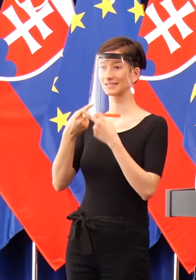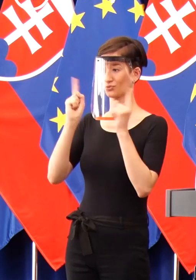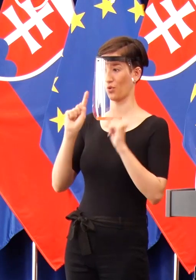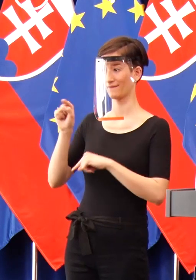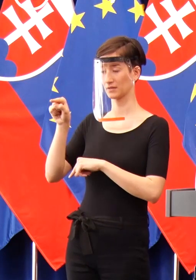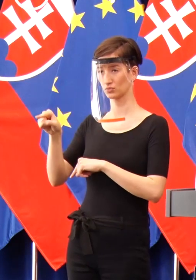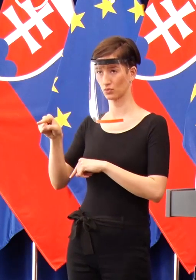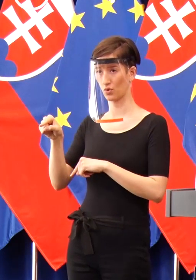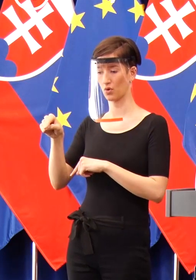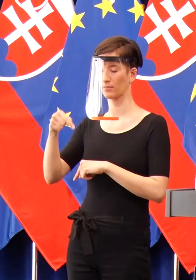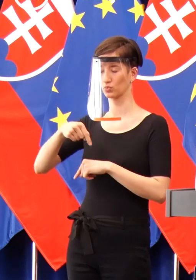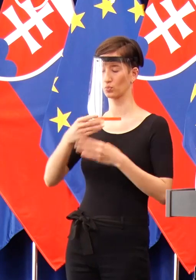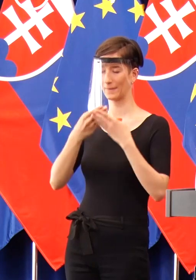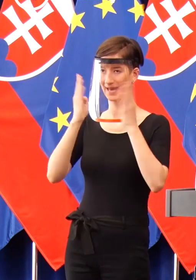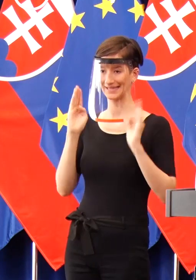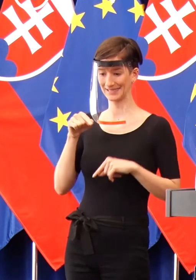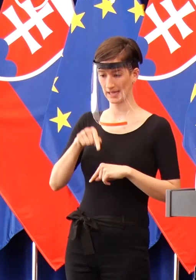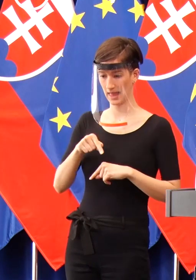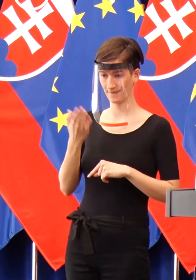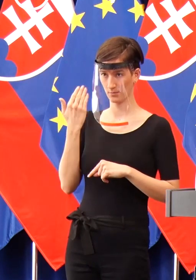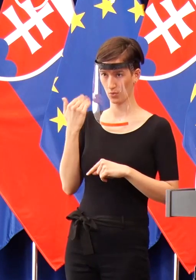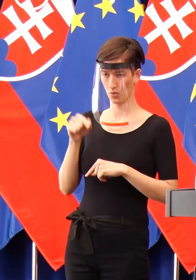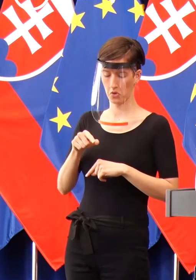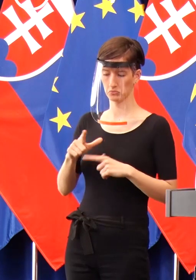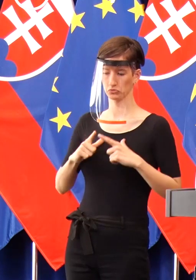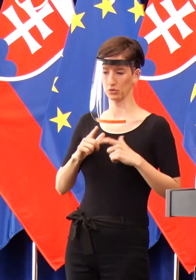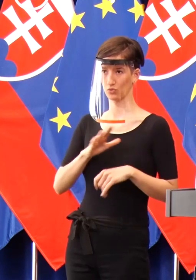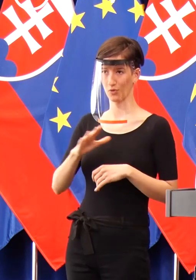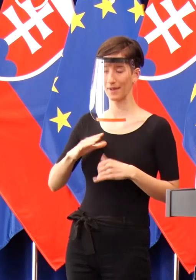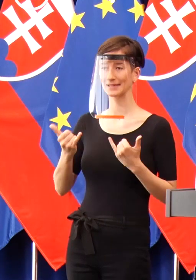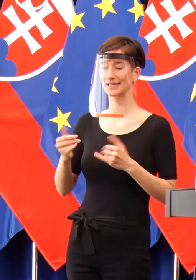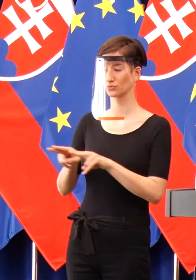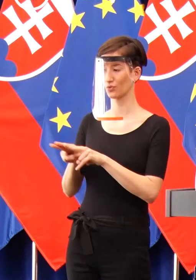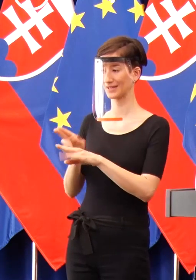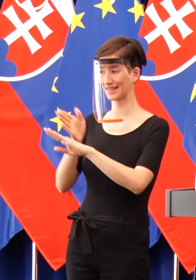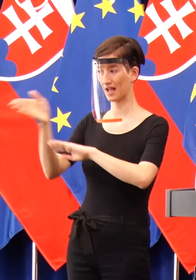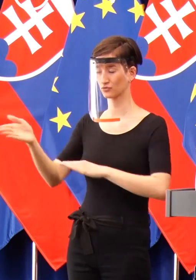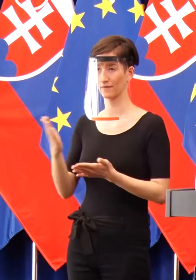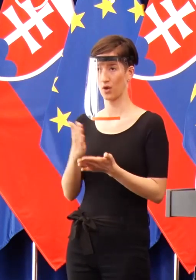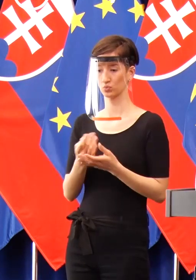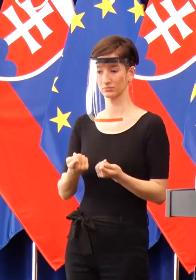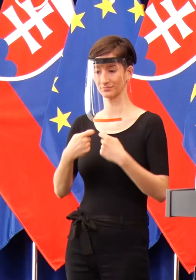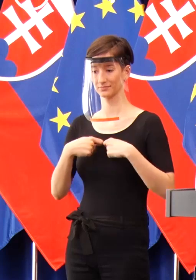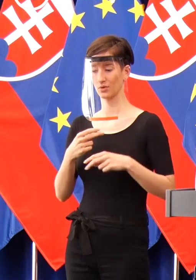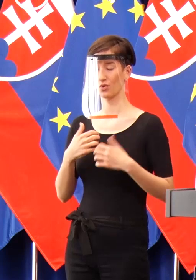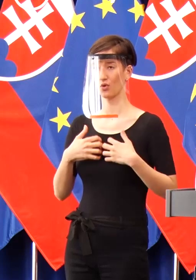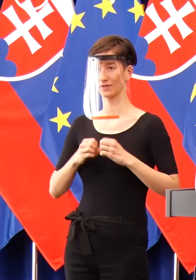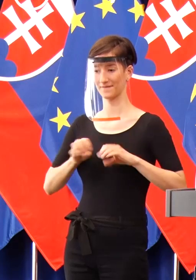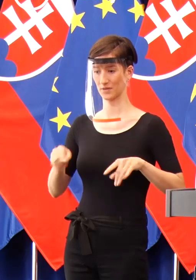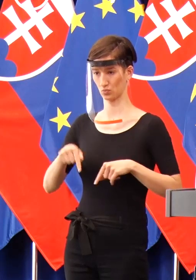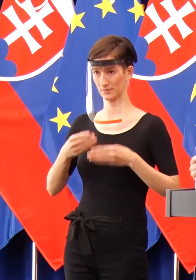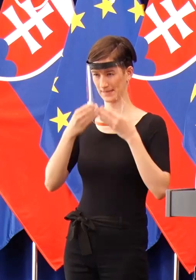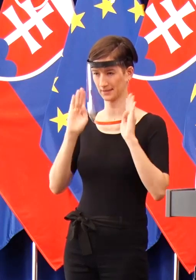veľkom. Môžete nakaziť ďalších ľudí a ani to možno nikdy nezistíte, že ste to boli vy, kto